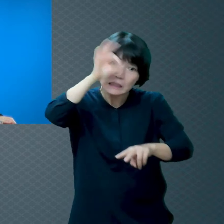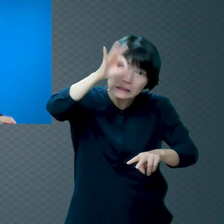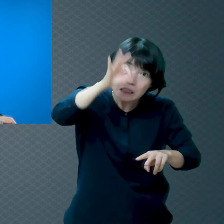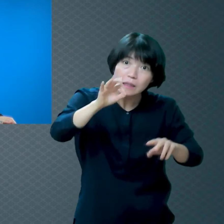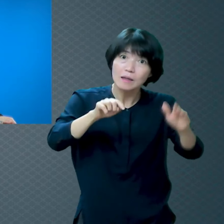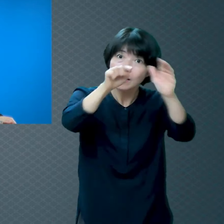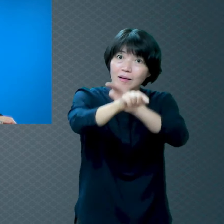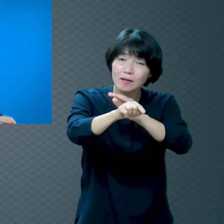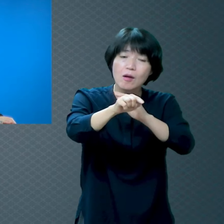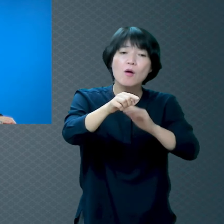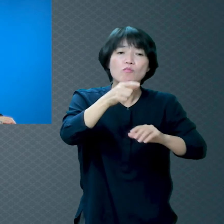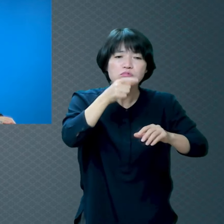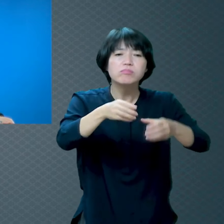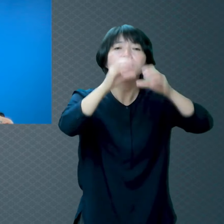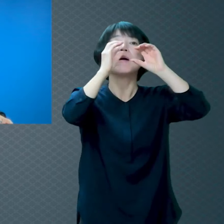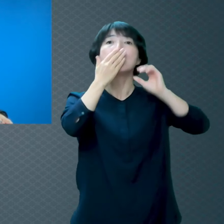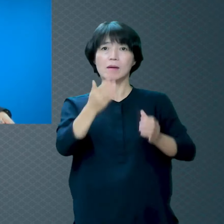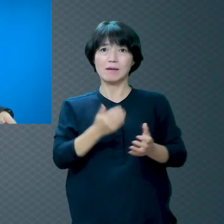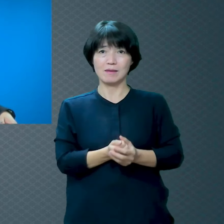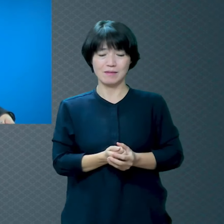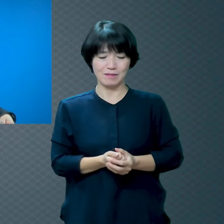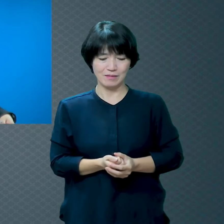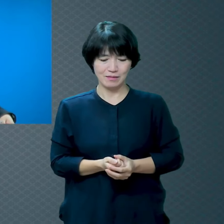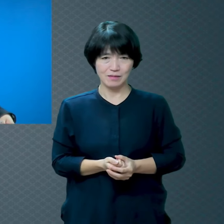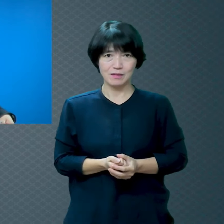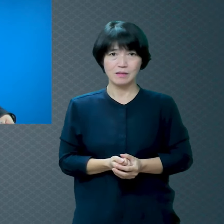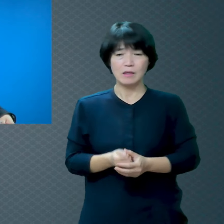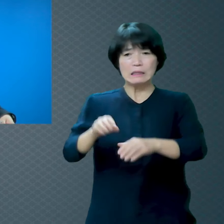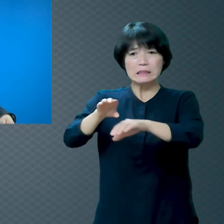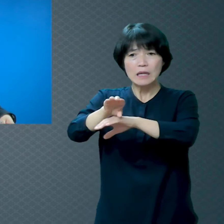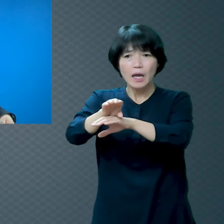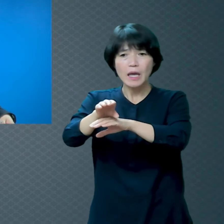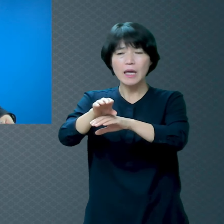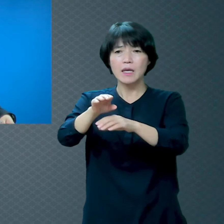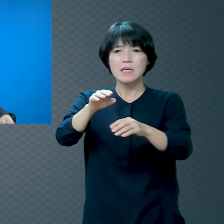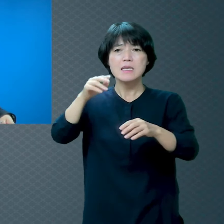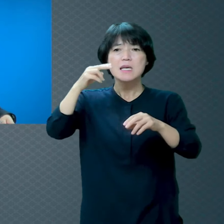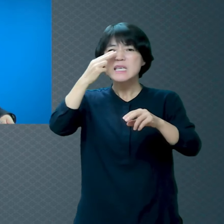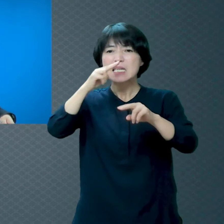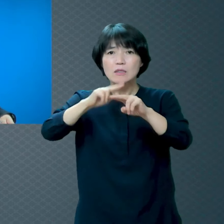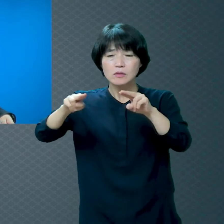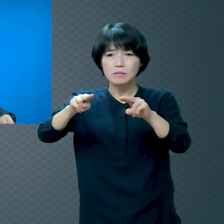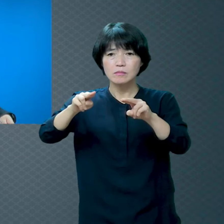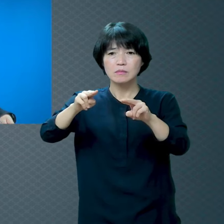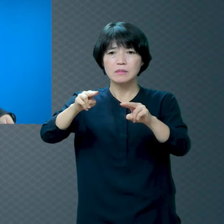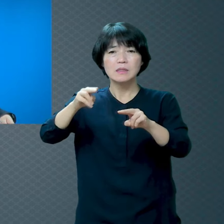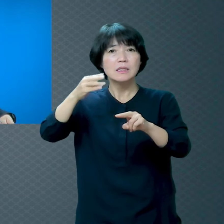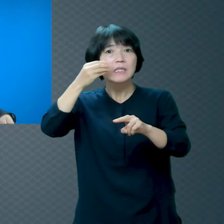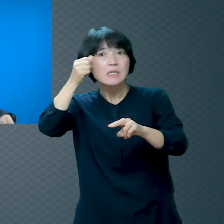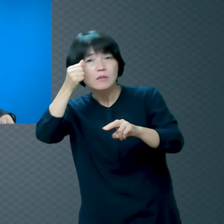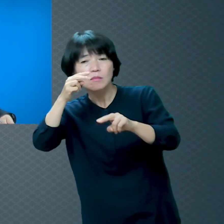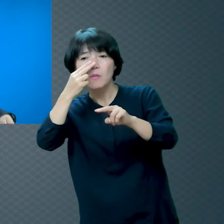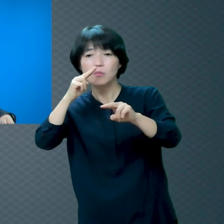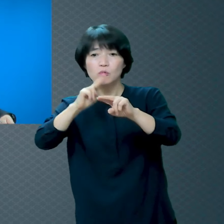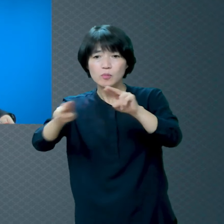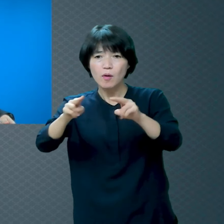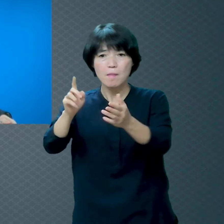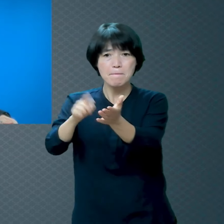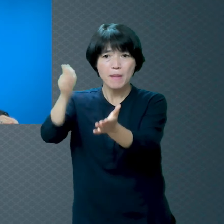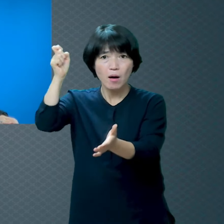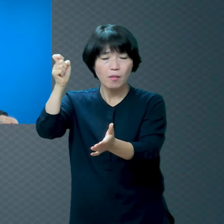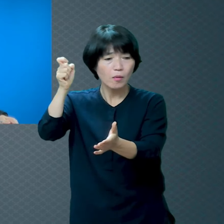생각해 봐요 아니 차에 기름이 떨어졌는데 목욕탕 가면 기름이 채워지냐 그 얘기예요